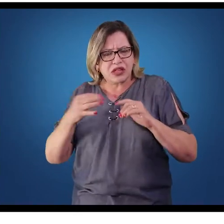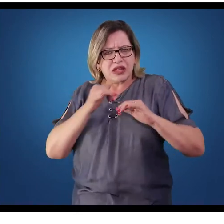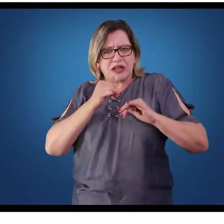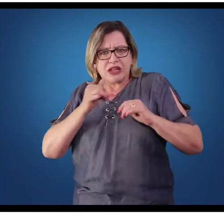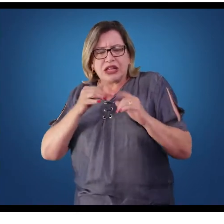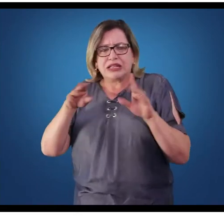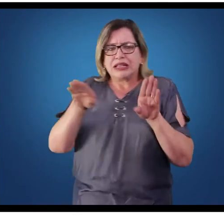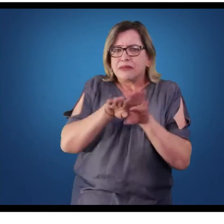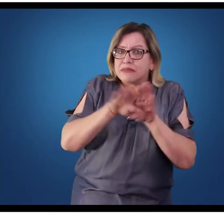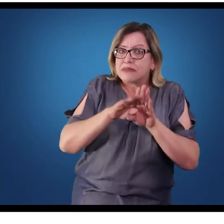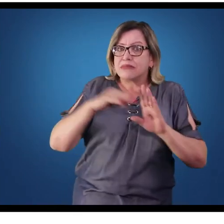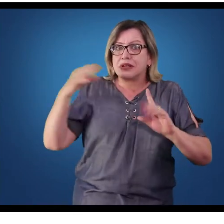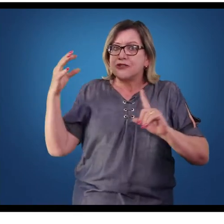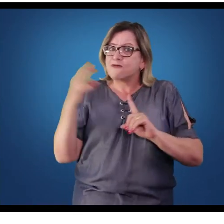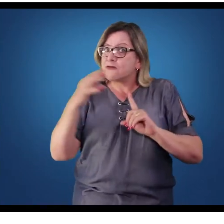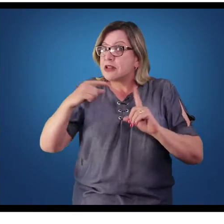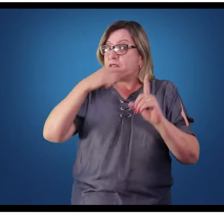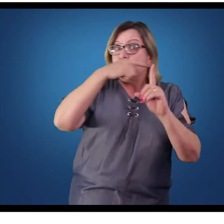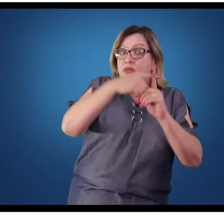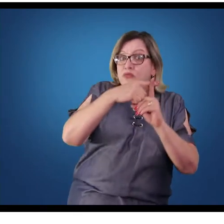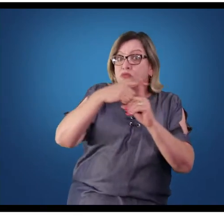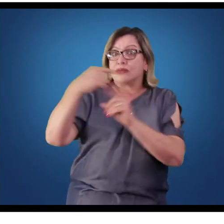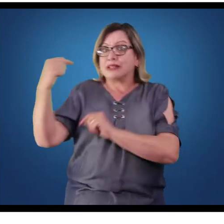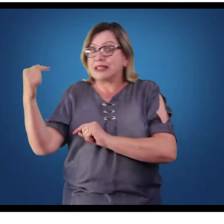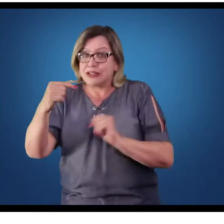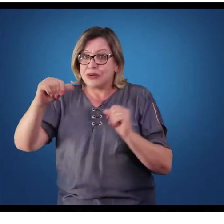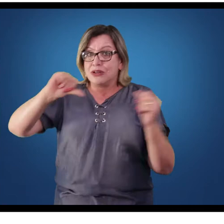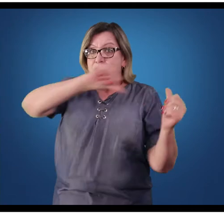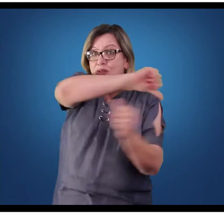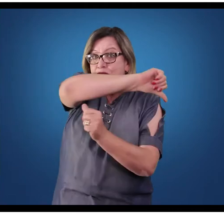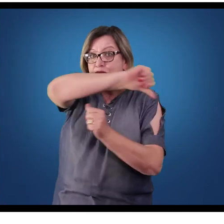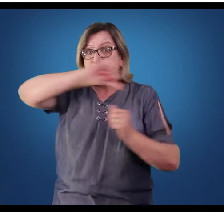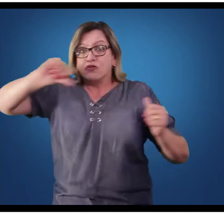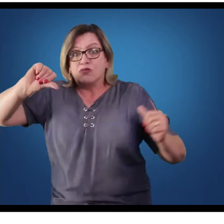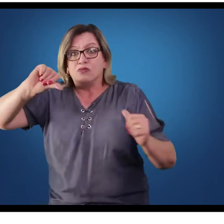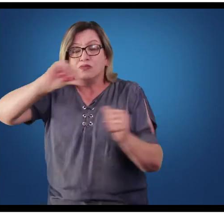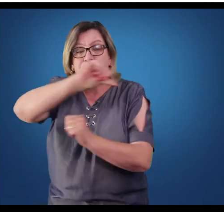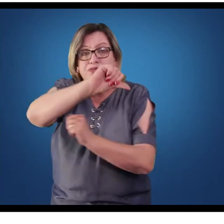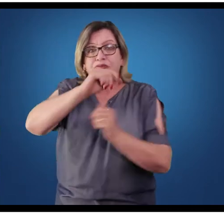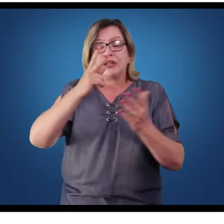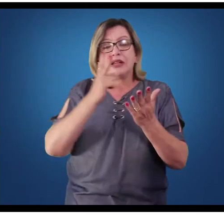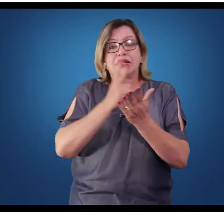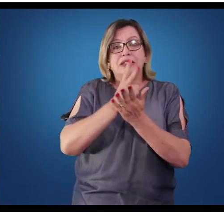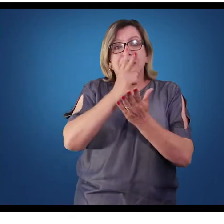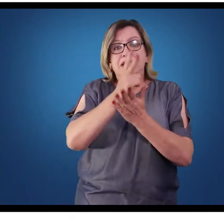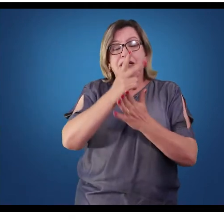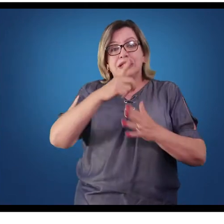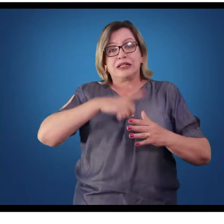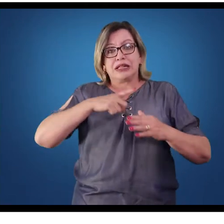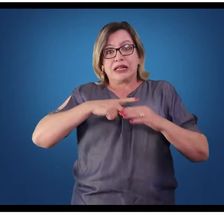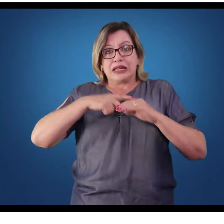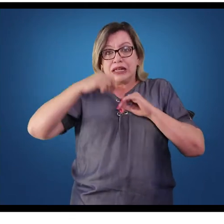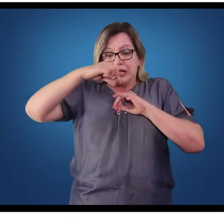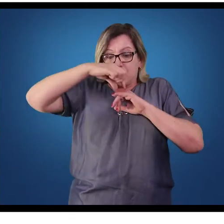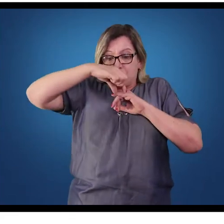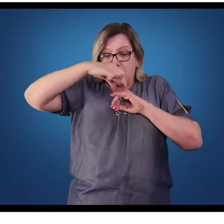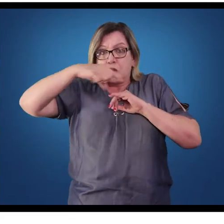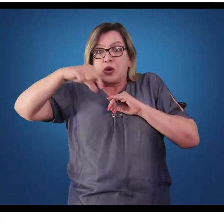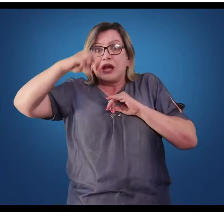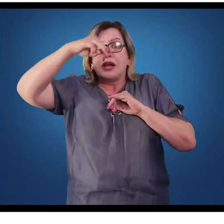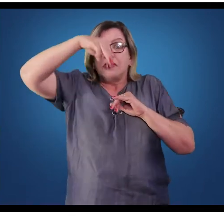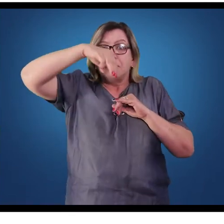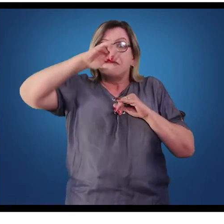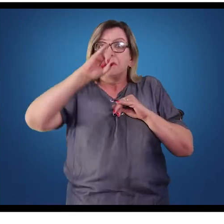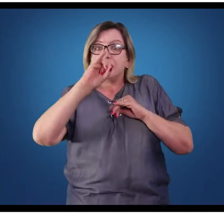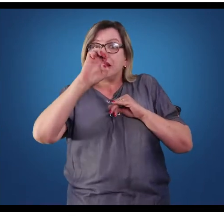negativa e positiva. Então, as fibras amilinizadas são aquelas que são revestidas pela bainha de mielina,